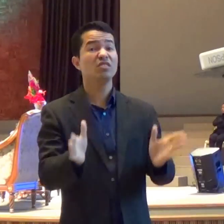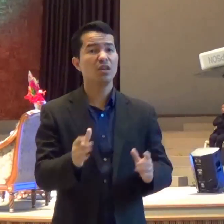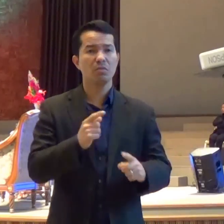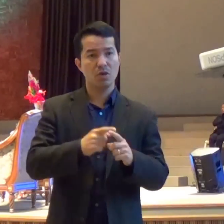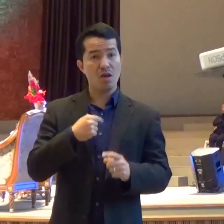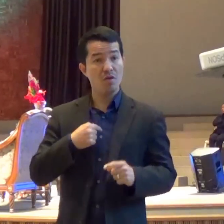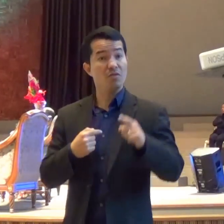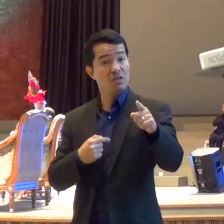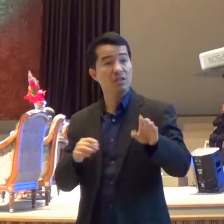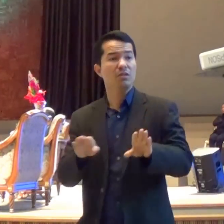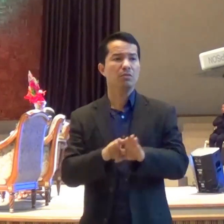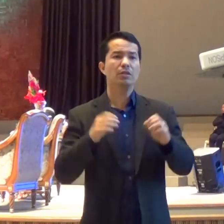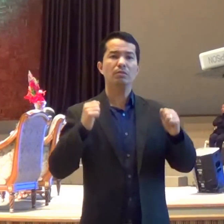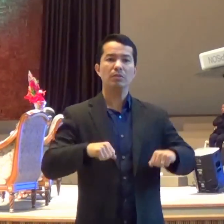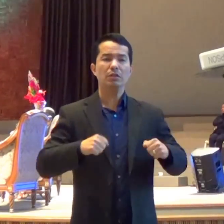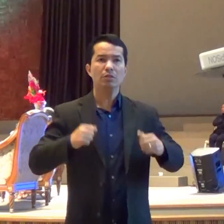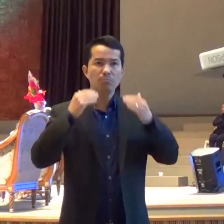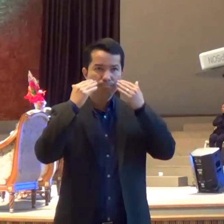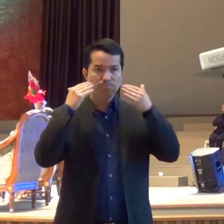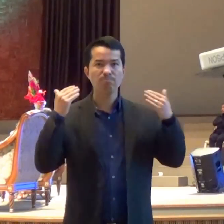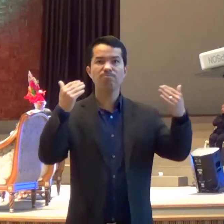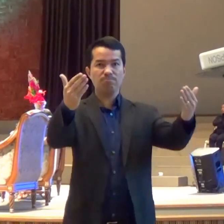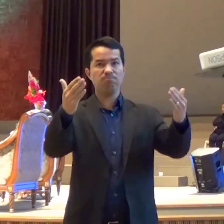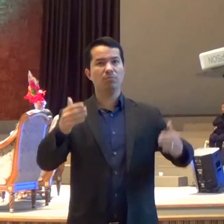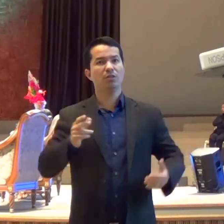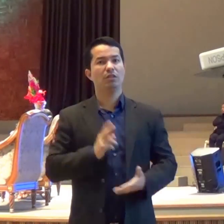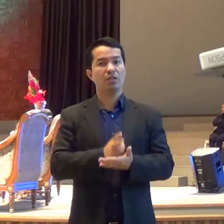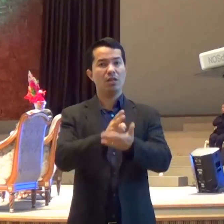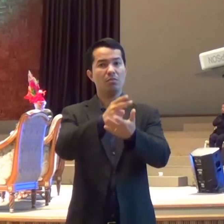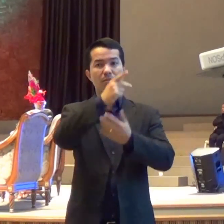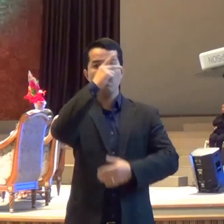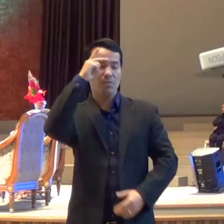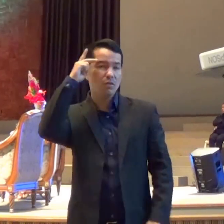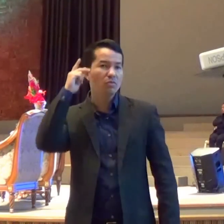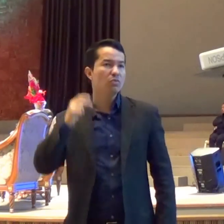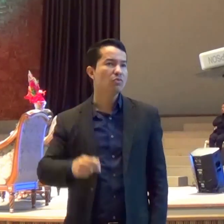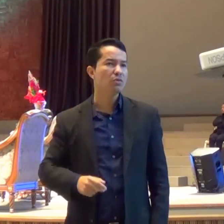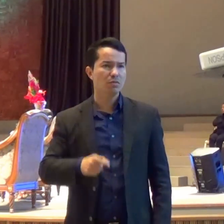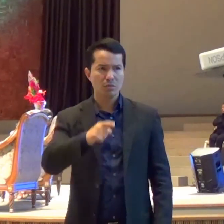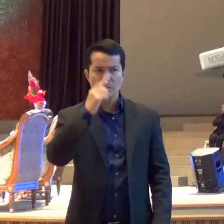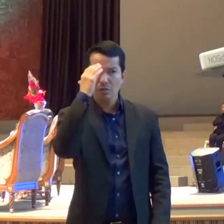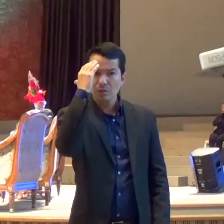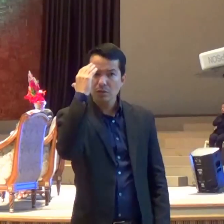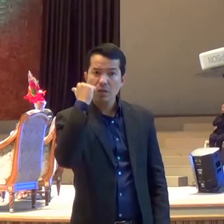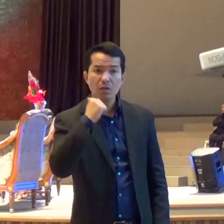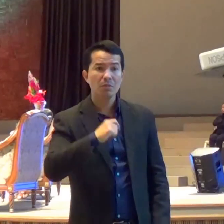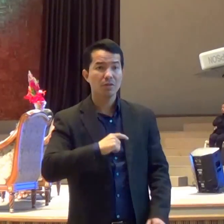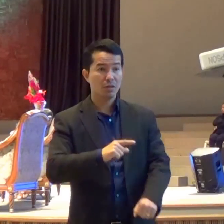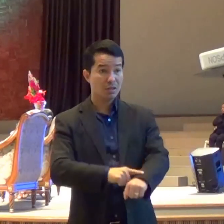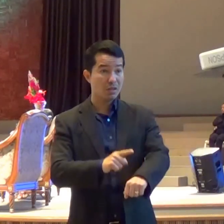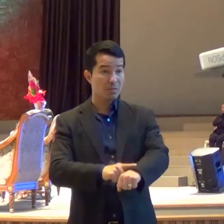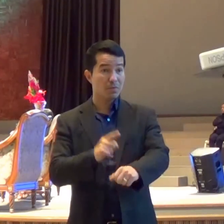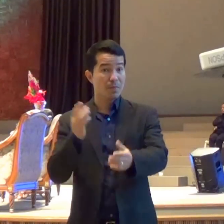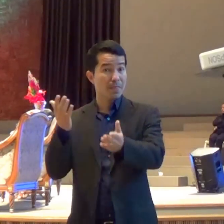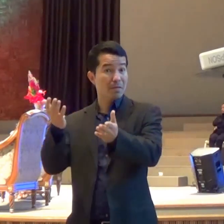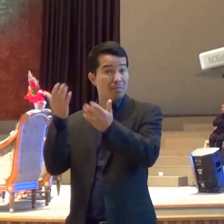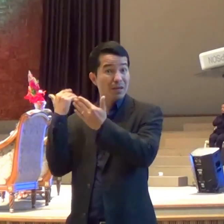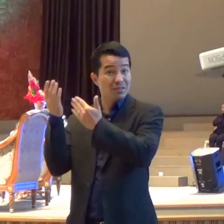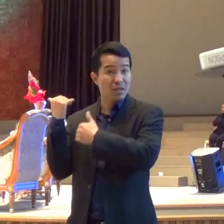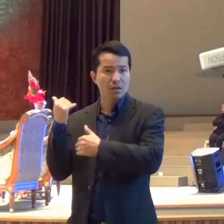frente De todo mundo E olha Naquele tempo Era mais difícil Porque hoje A gente faz Dentro do templo Naquele tempo